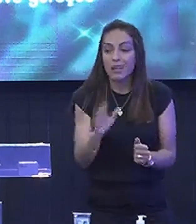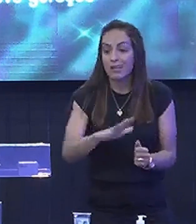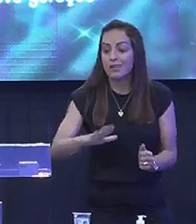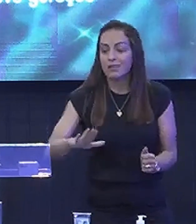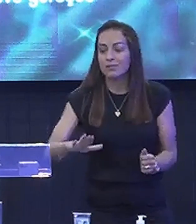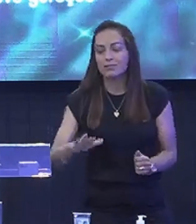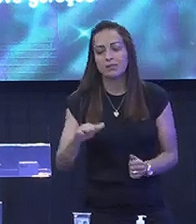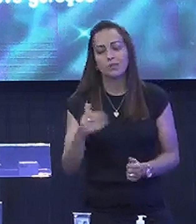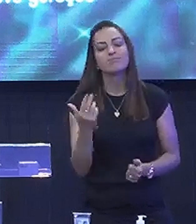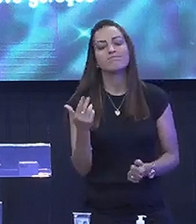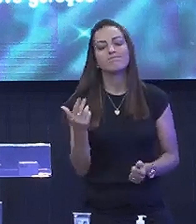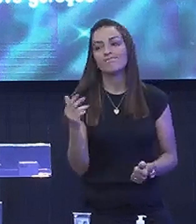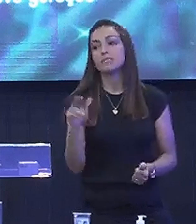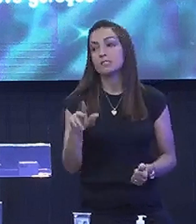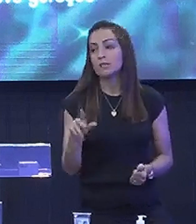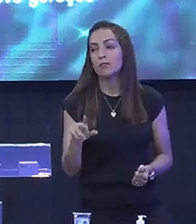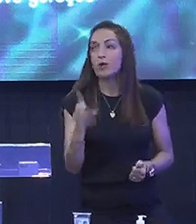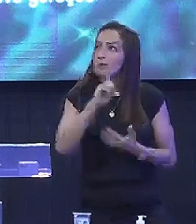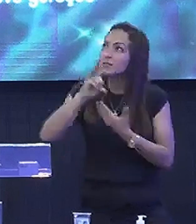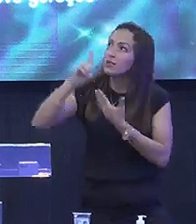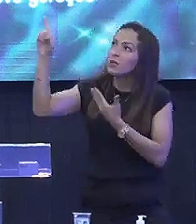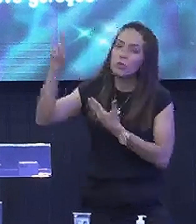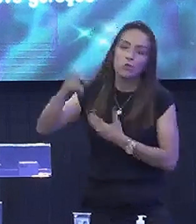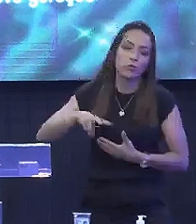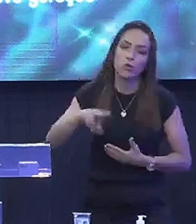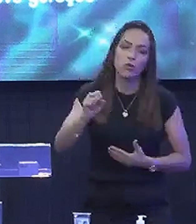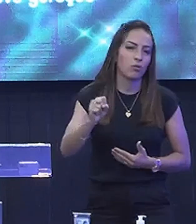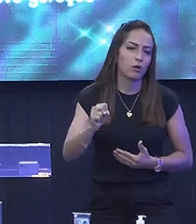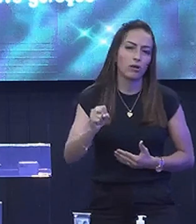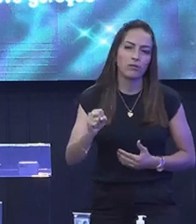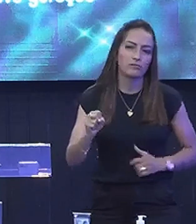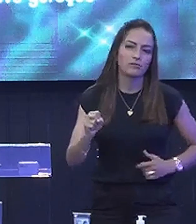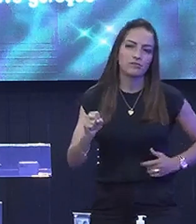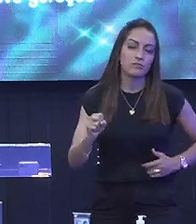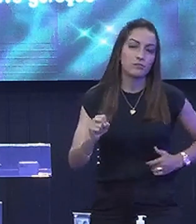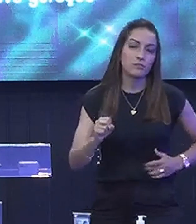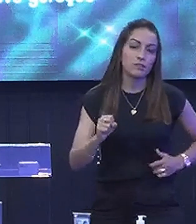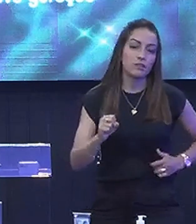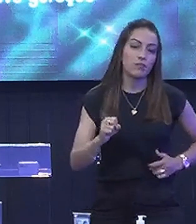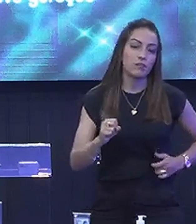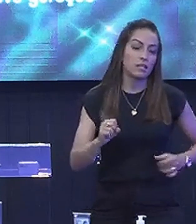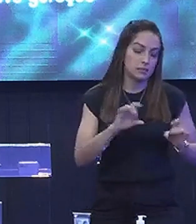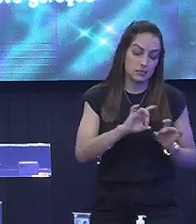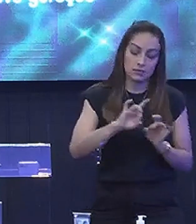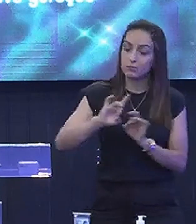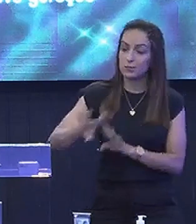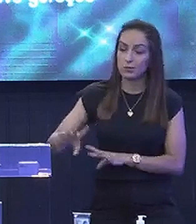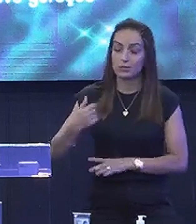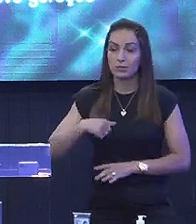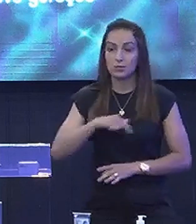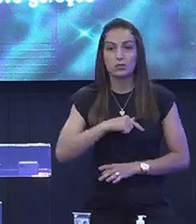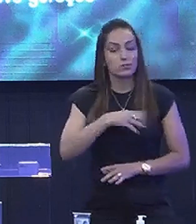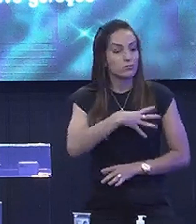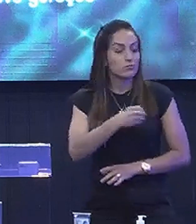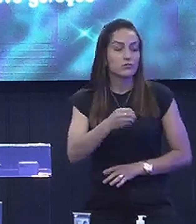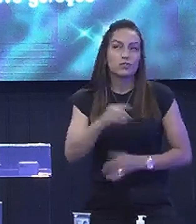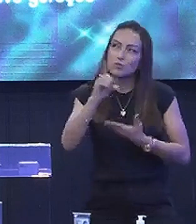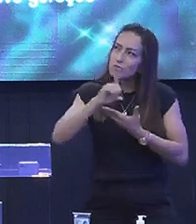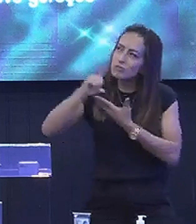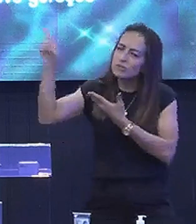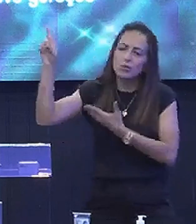ela falou Irmãos Deus nunca Vai deixar Os nossos filhos Morrerem Deus